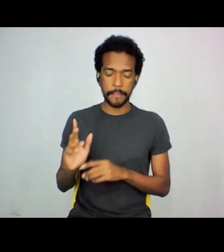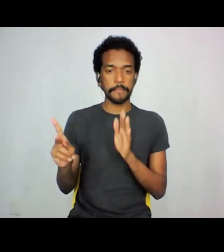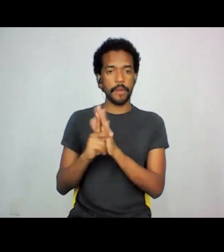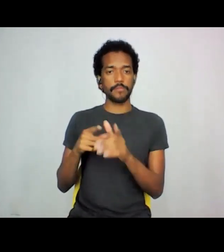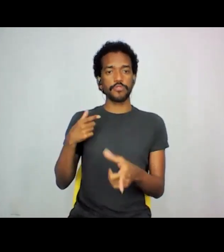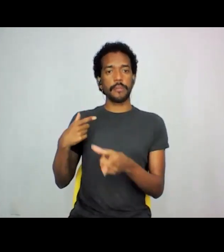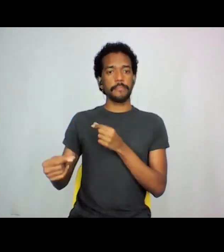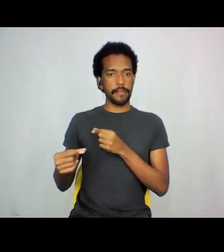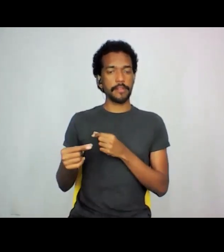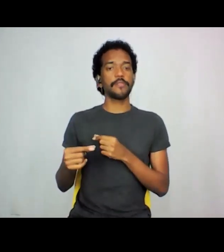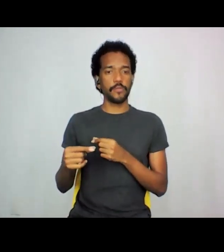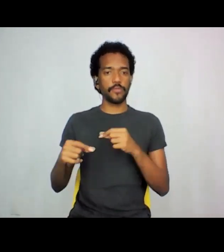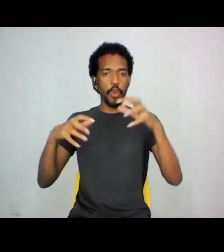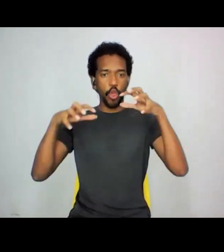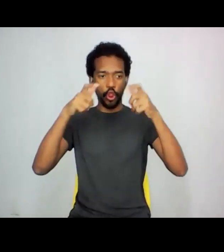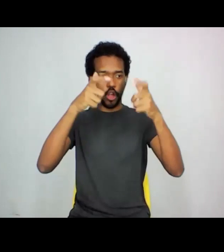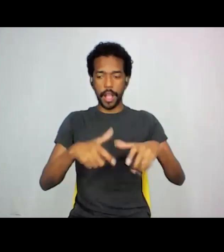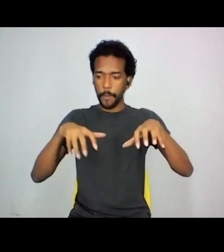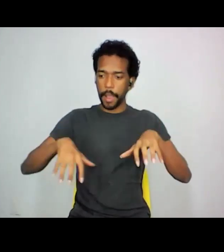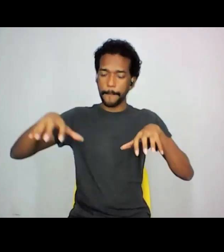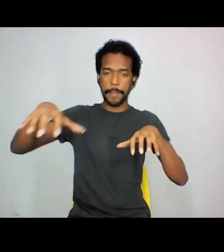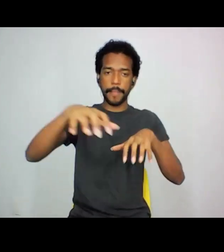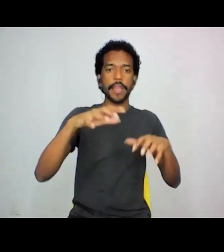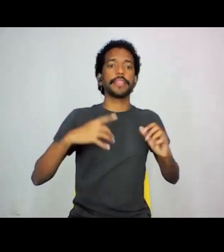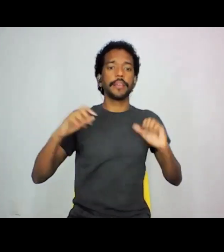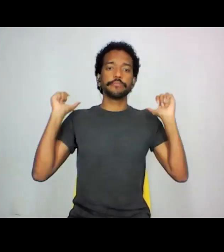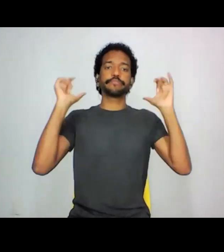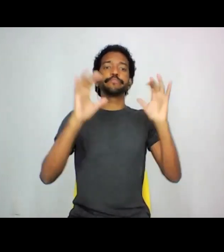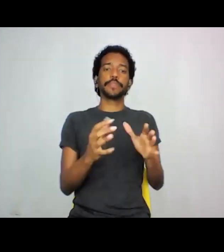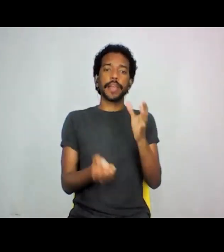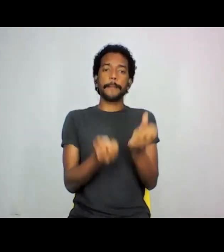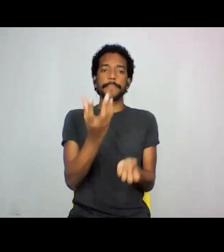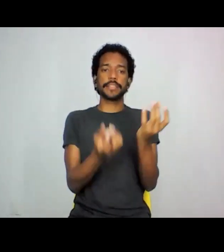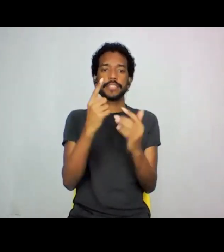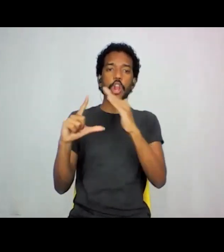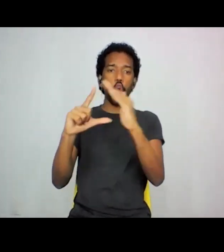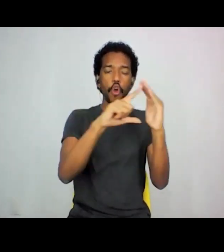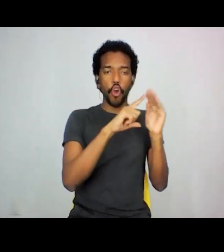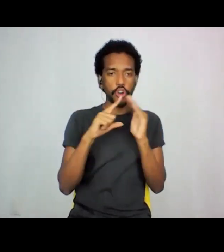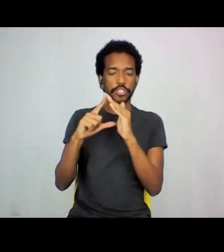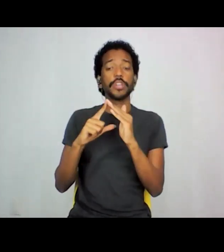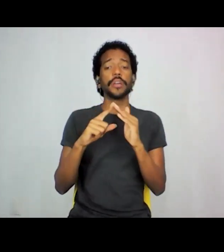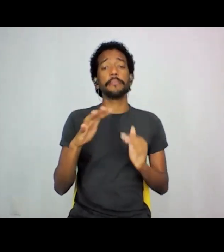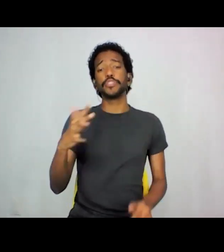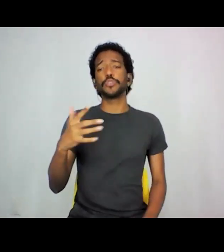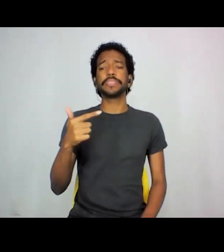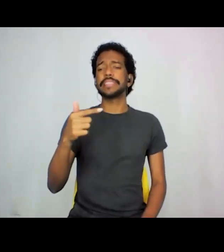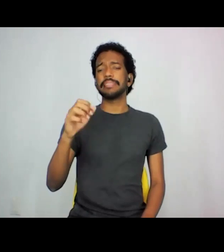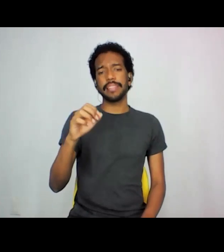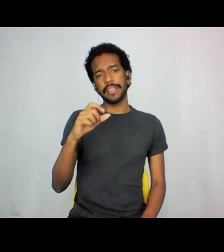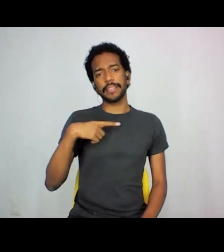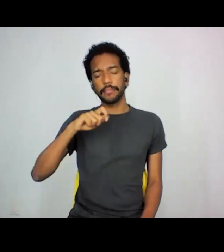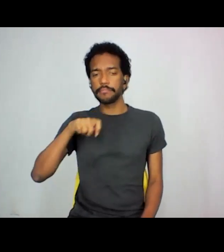japoneses nessa região, tem uma concentração, começam a aparecer lojas, e, na década de 70, tem essa